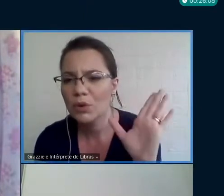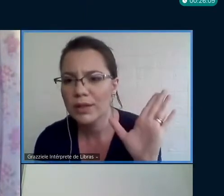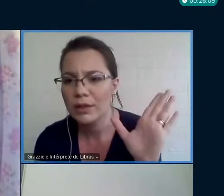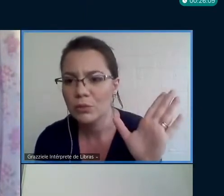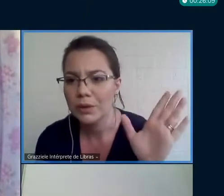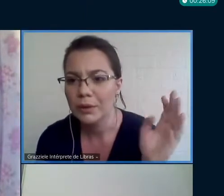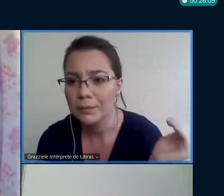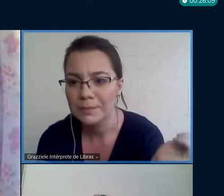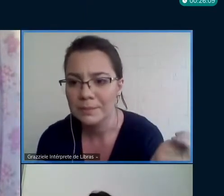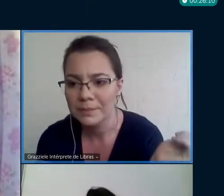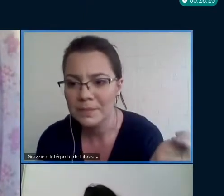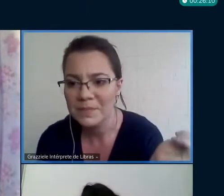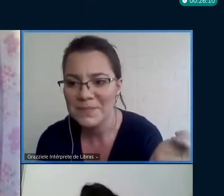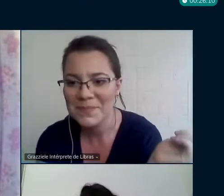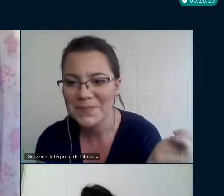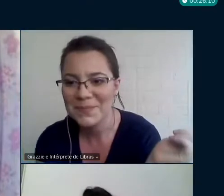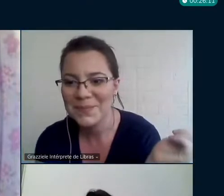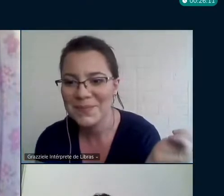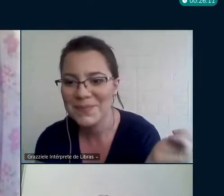só uma curiosidade.